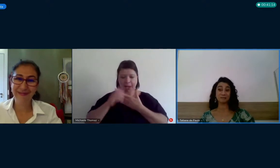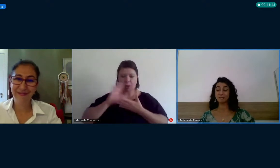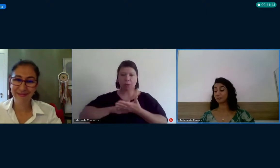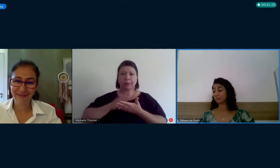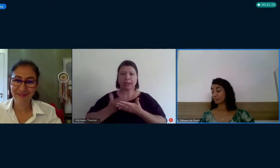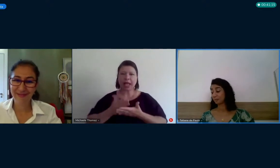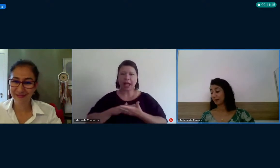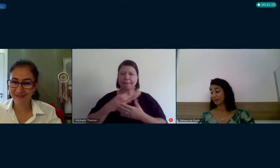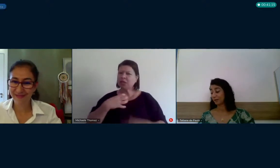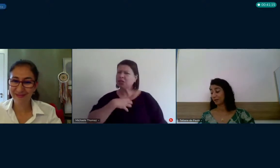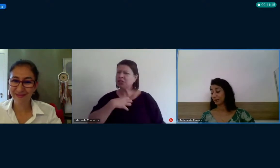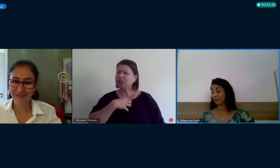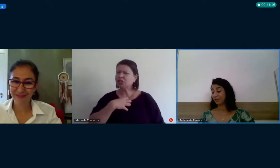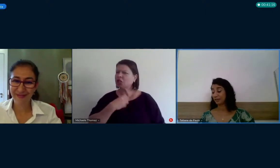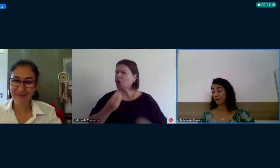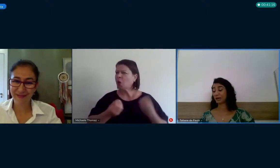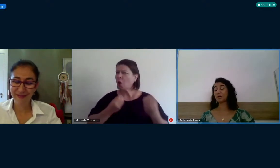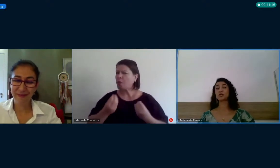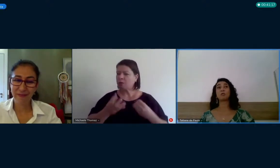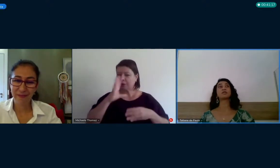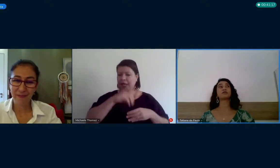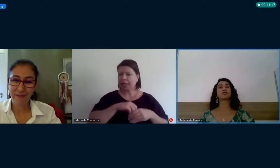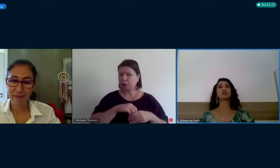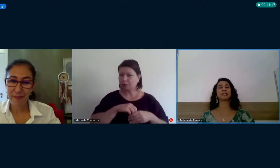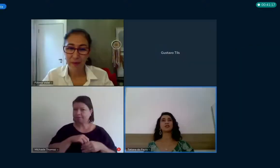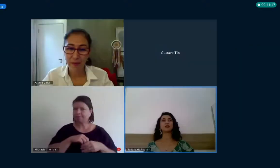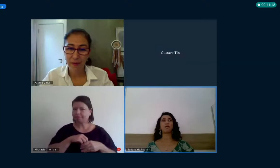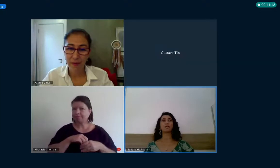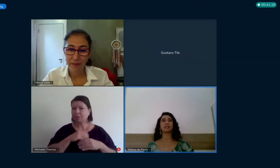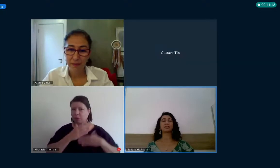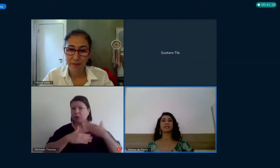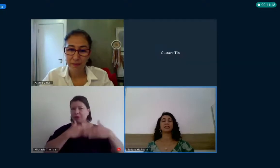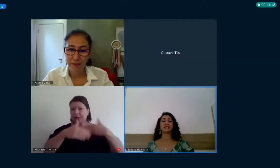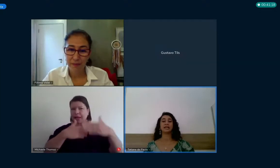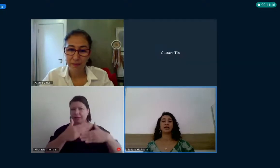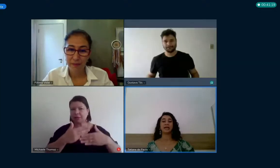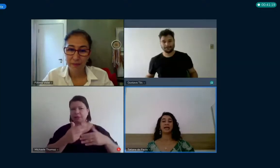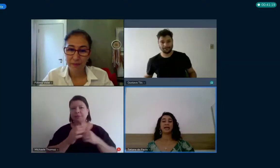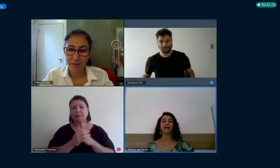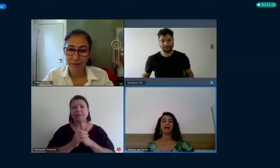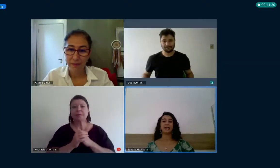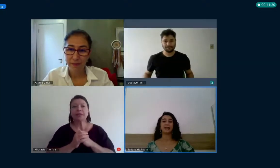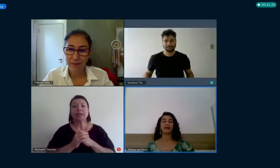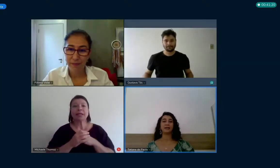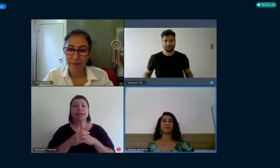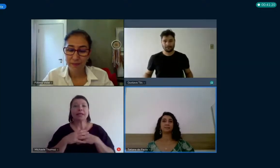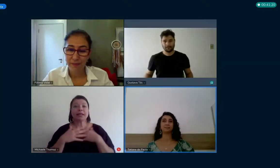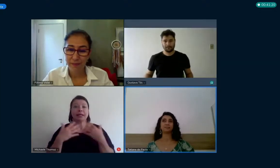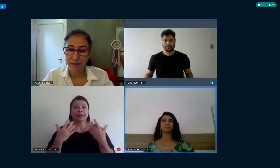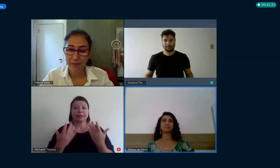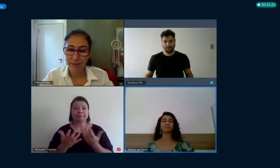senti e teoricamente como isso funcionou na escola é